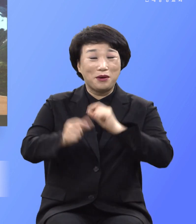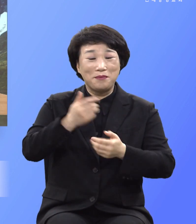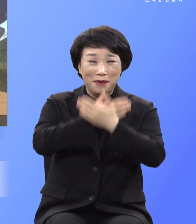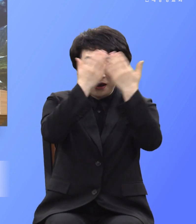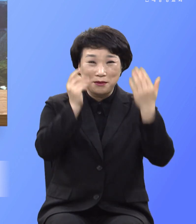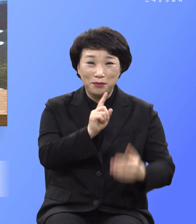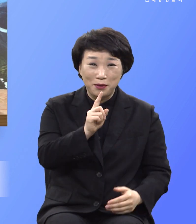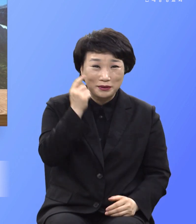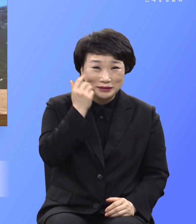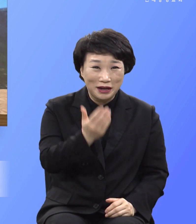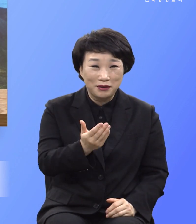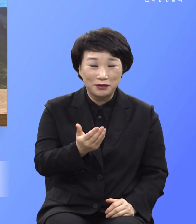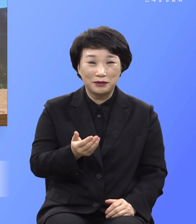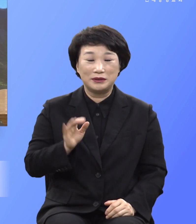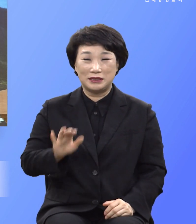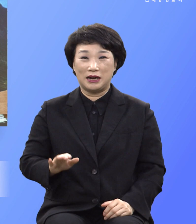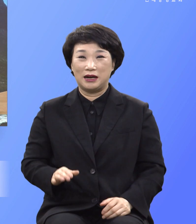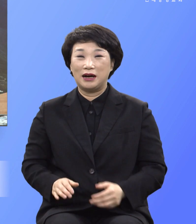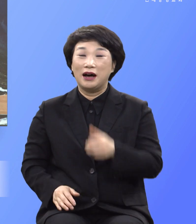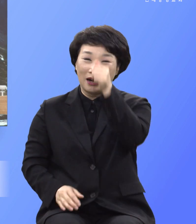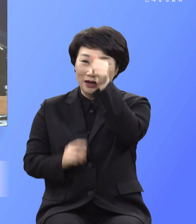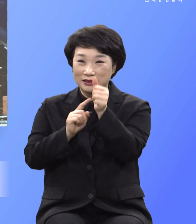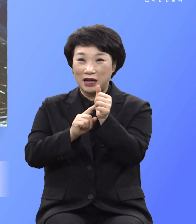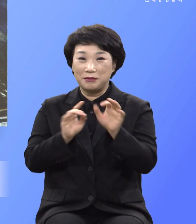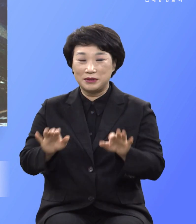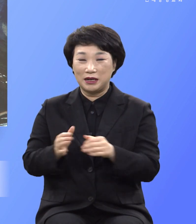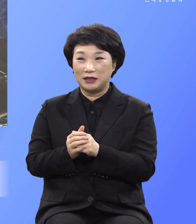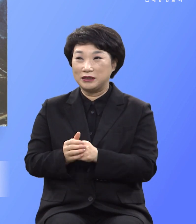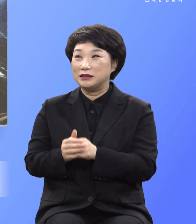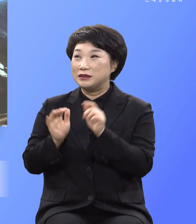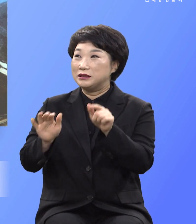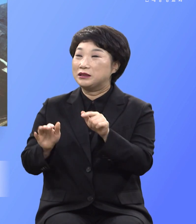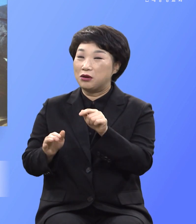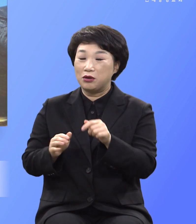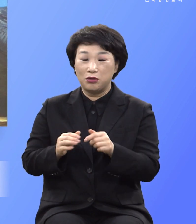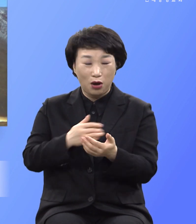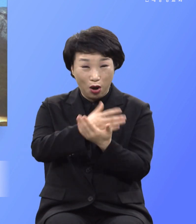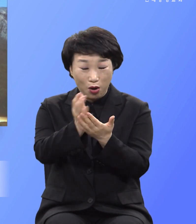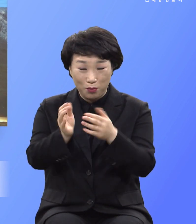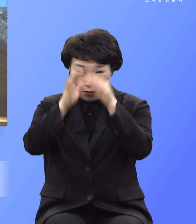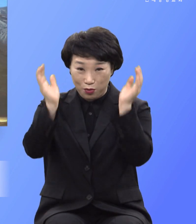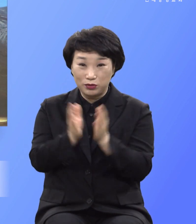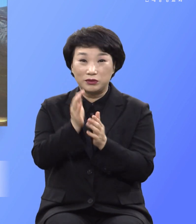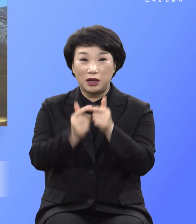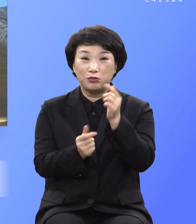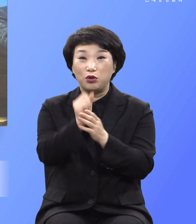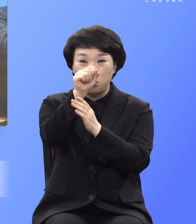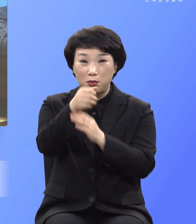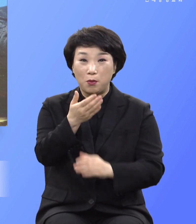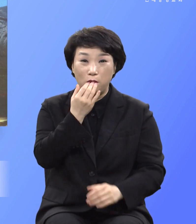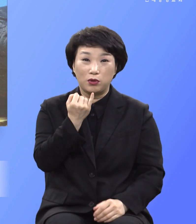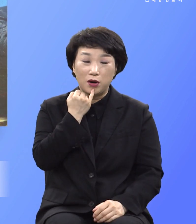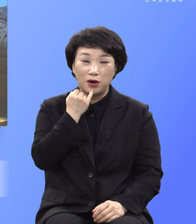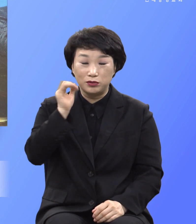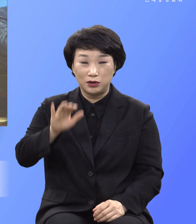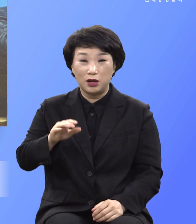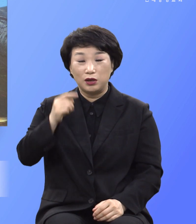나무 열매를 보고 먹으면 되는 것이지요. 더 밝아서 모르게 여러분